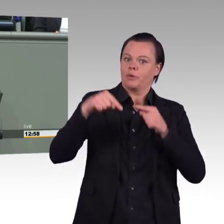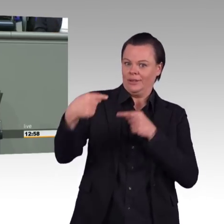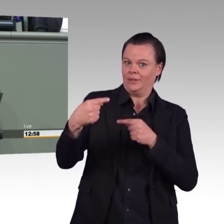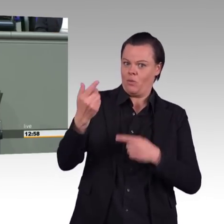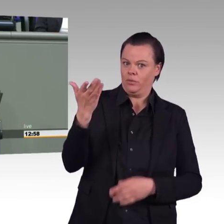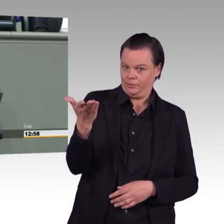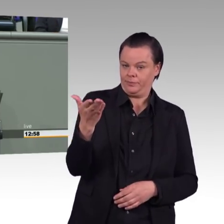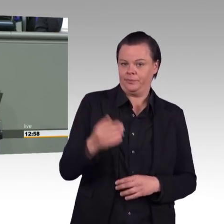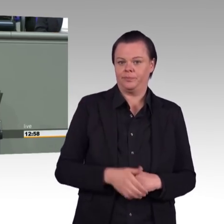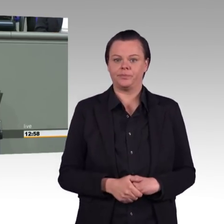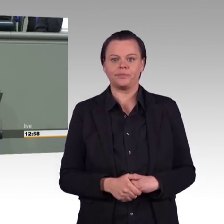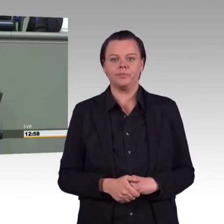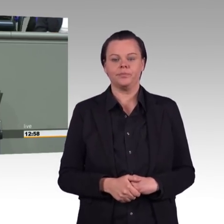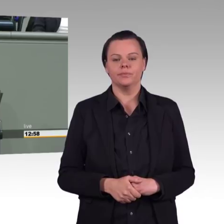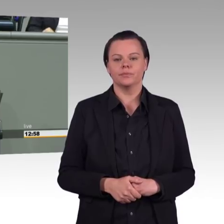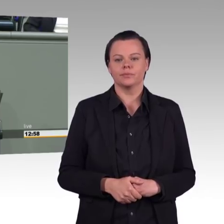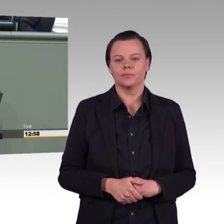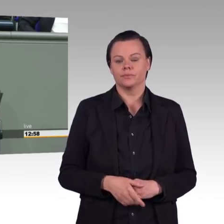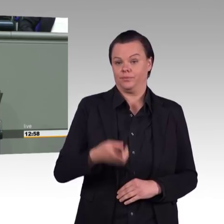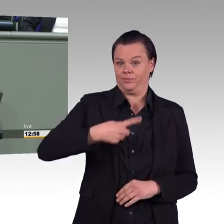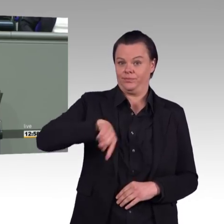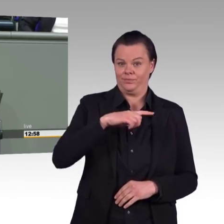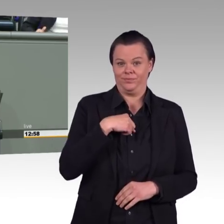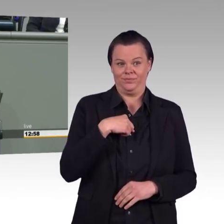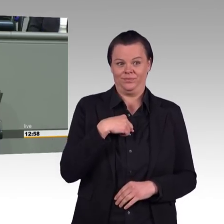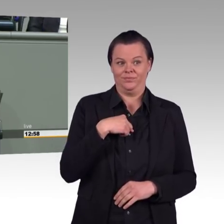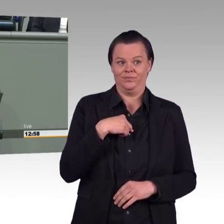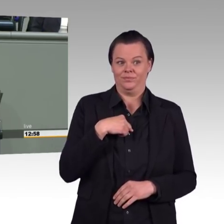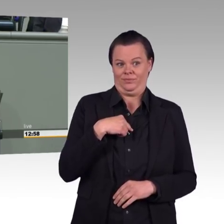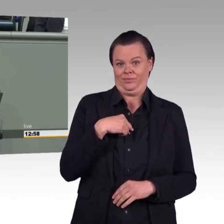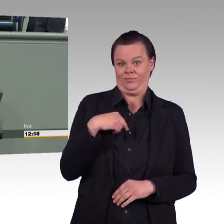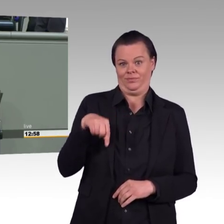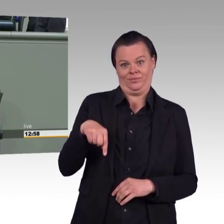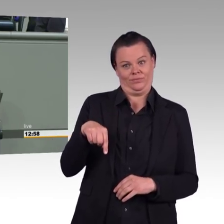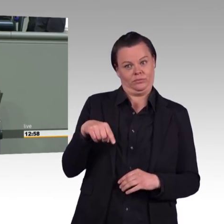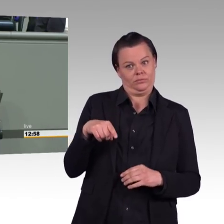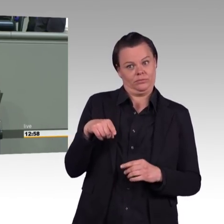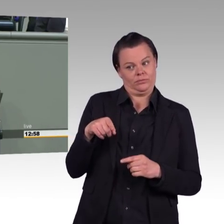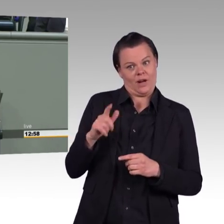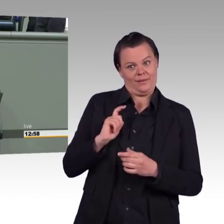Wir tun das bewusst nicht, weil die Zeit drängt. 2022 wollen Sie sieben